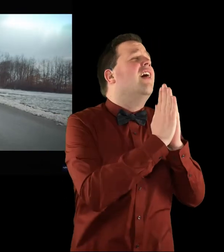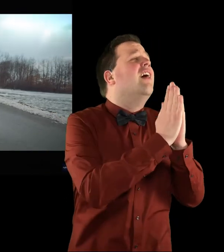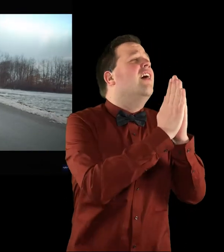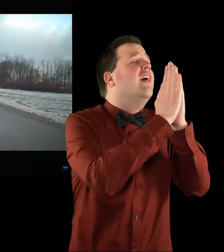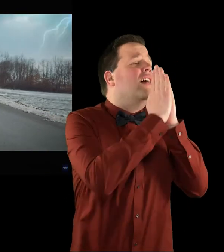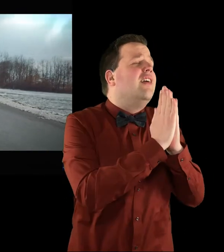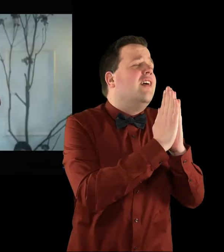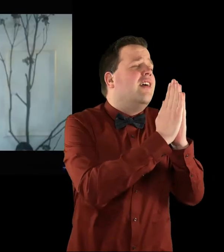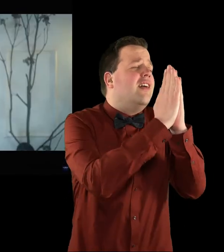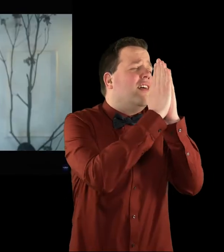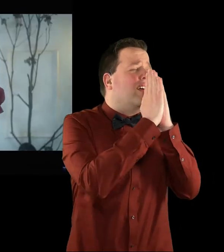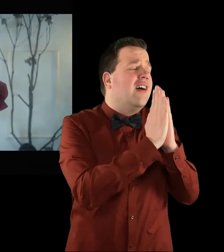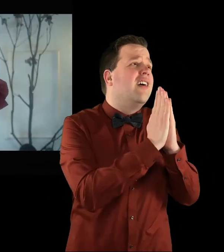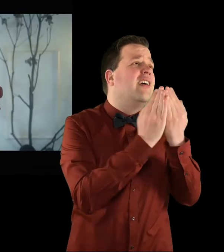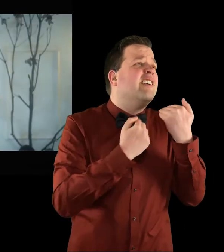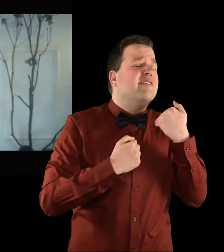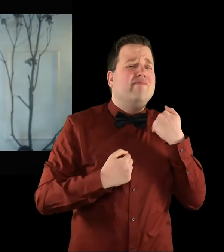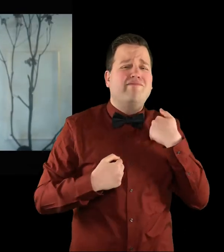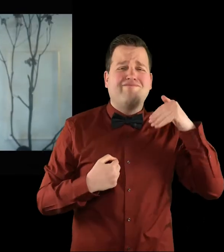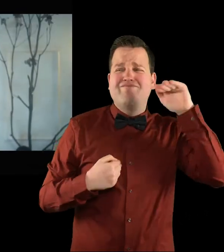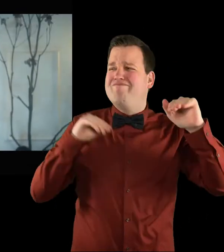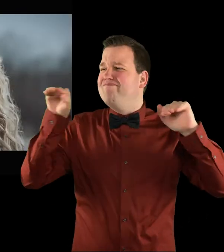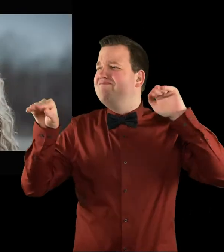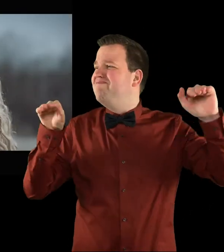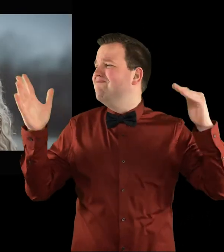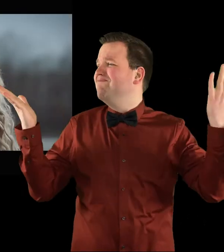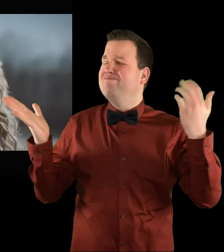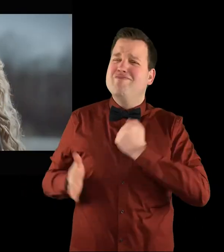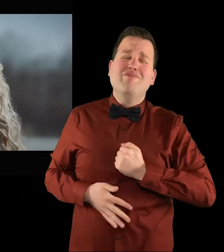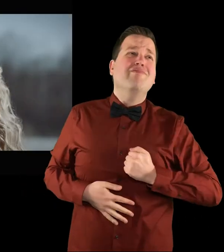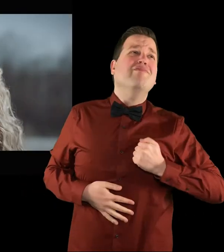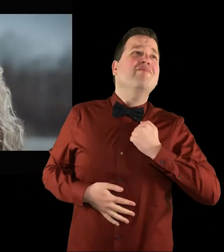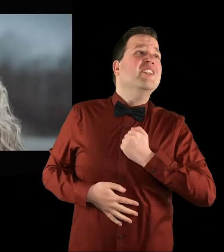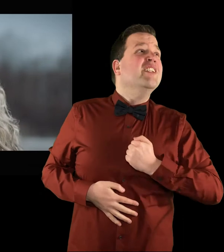faljë Fira përse nuk ka